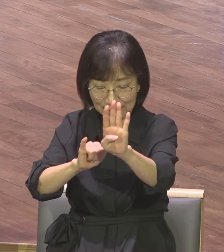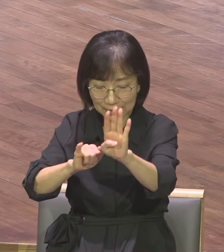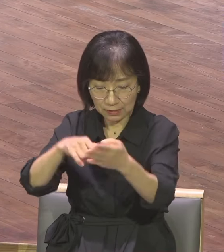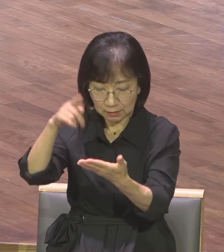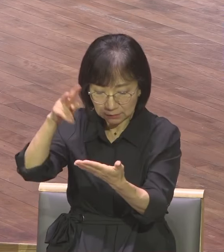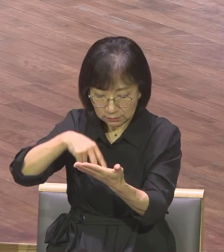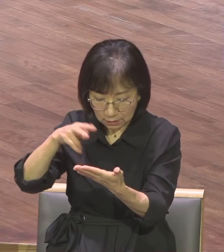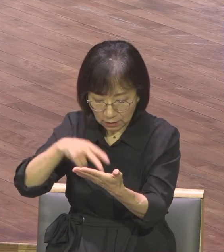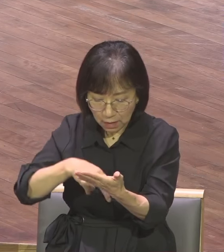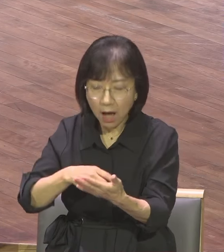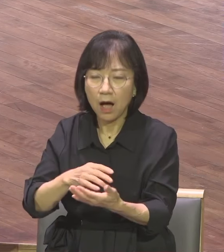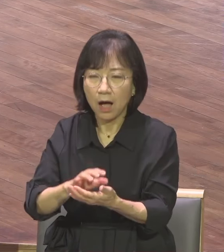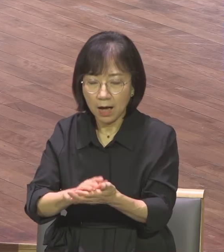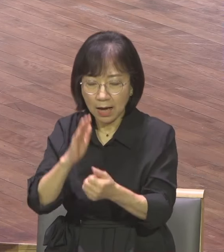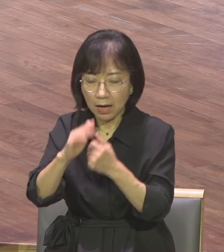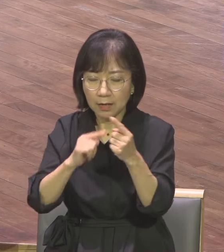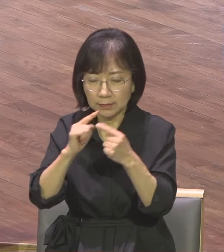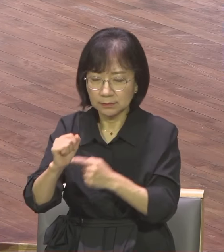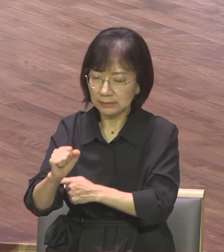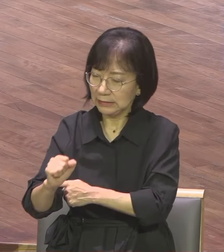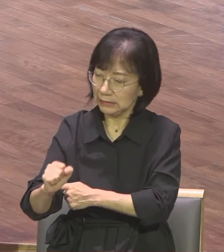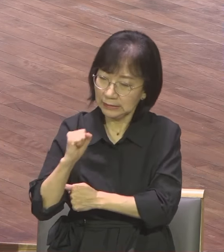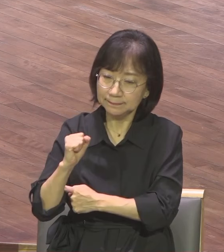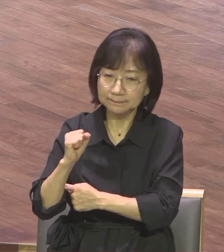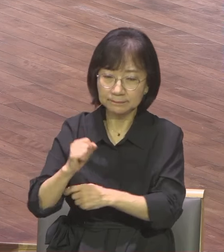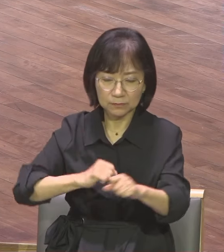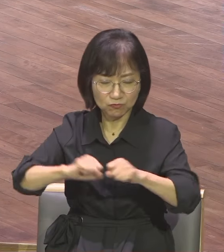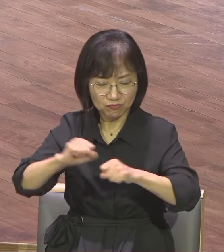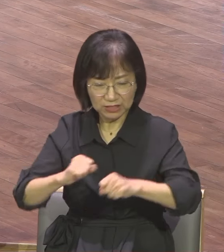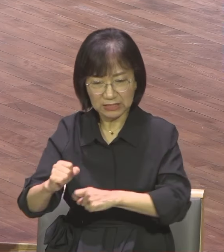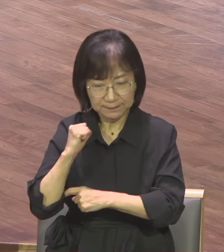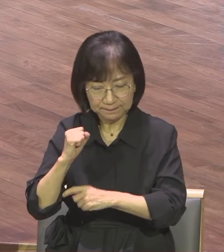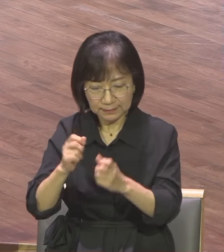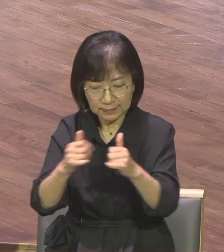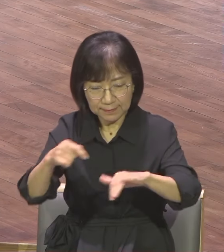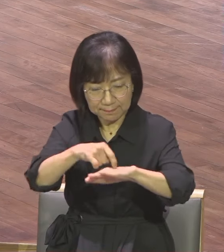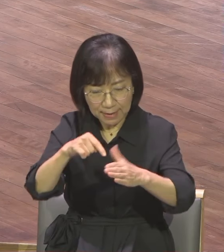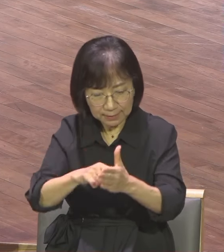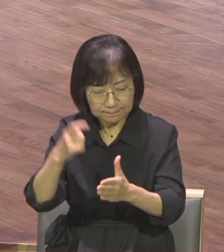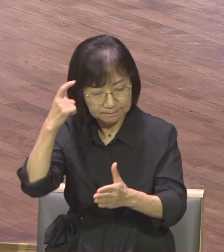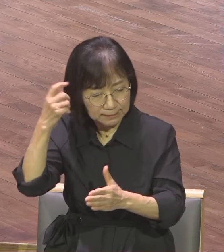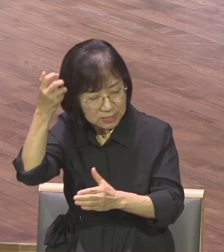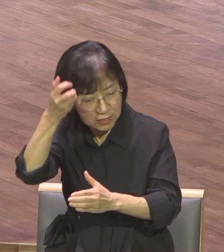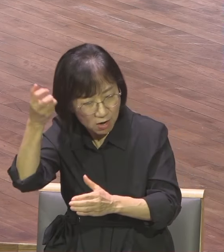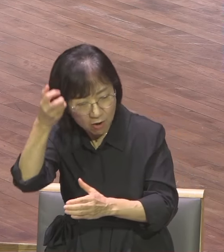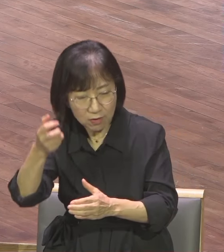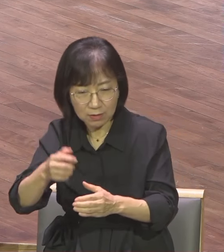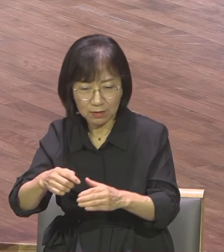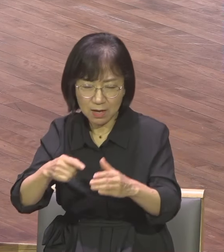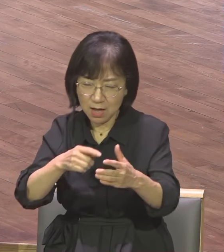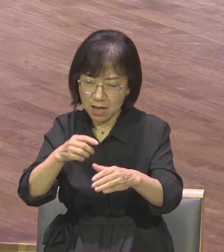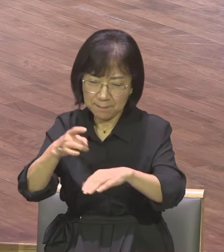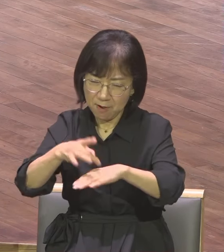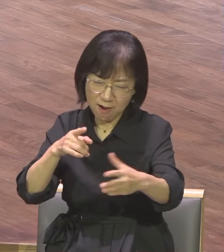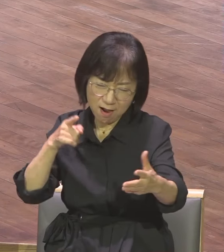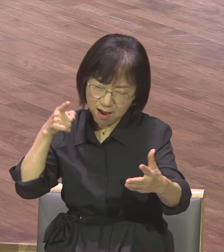영과 관절과 골수를 찔러 쪼개고 우리의 근본을 바꾸고 우리의 생각을 바꾸고 우리의 가치을 바꾸고